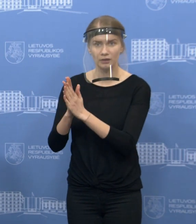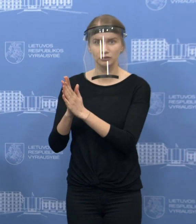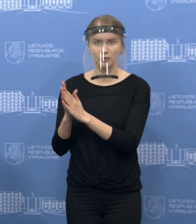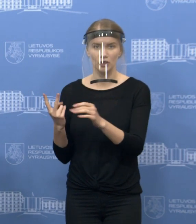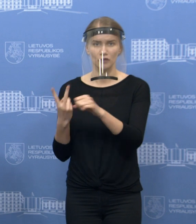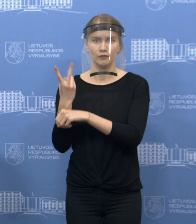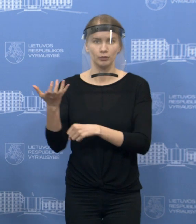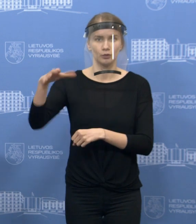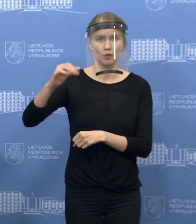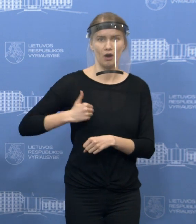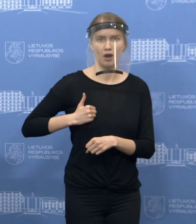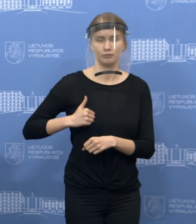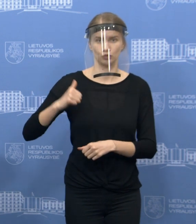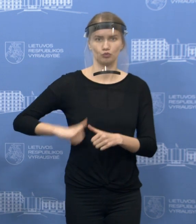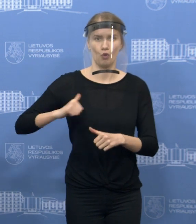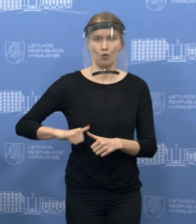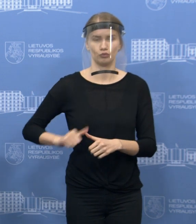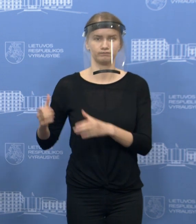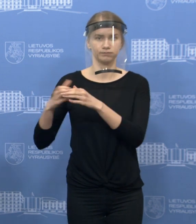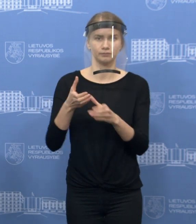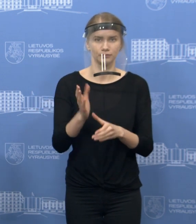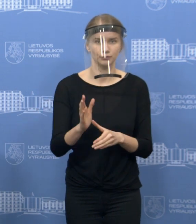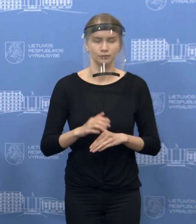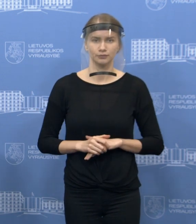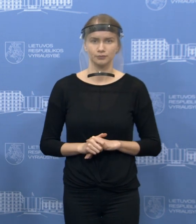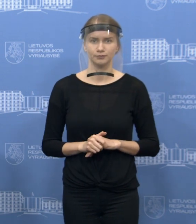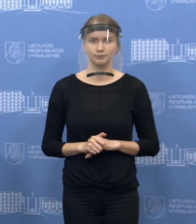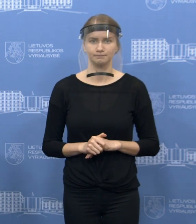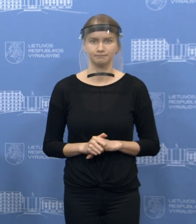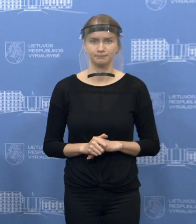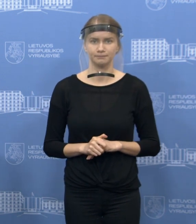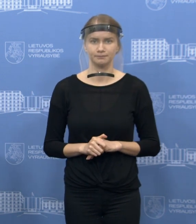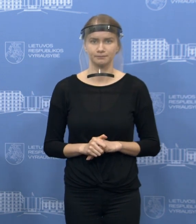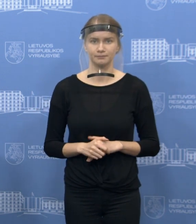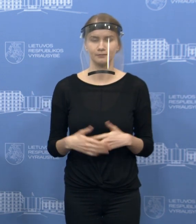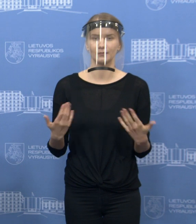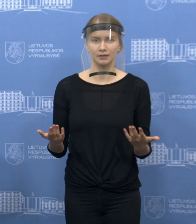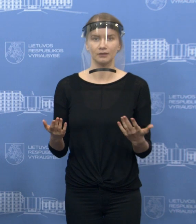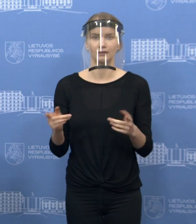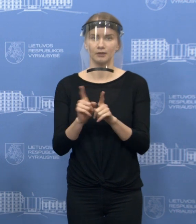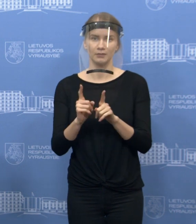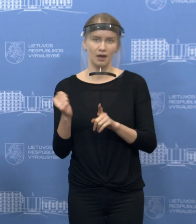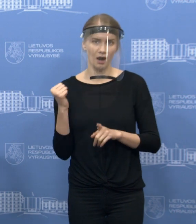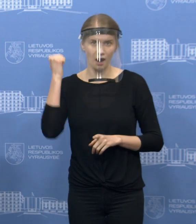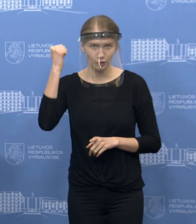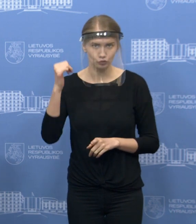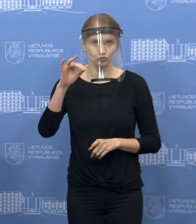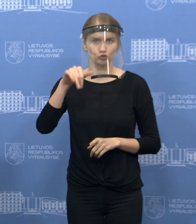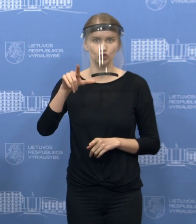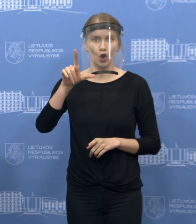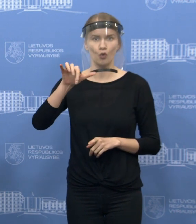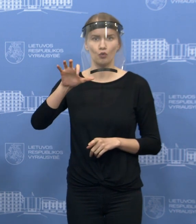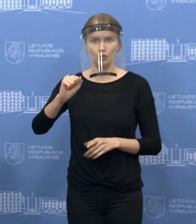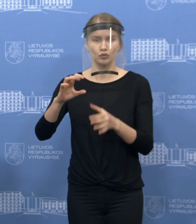ir čia kalbame apie karo policijos pajėgumus. Taip pat noriu padėkoti Šaulių sąjungos